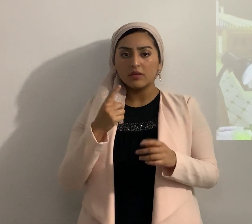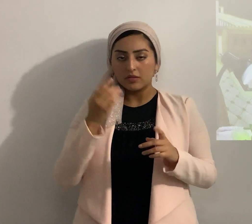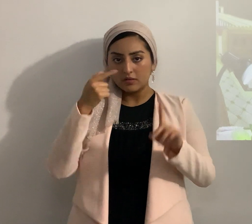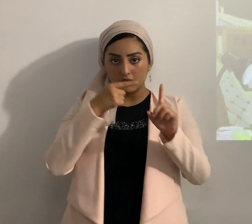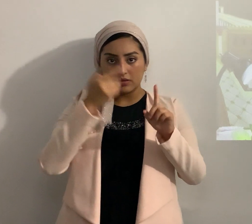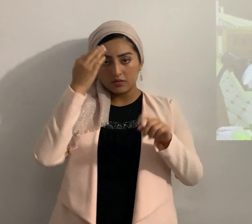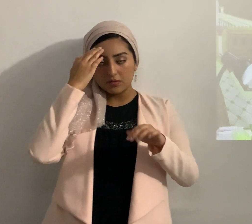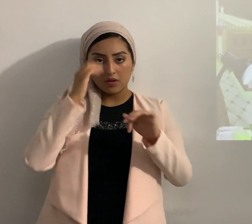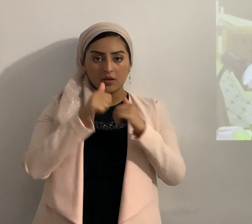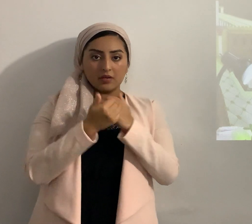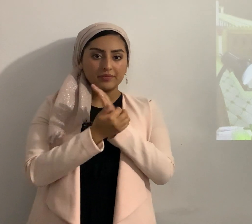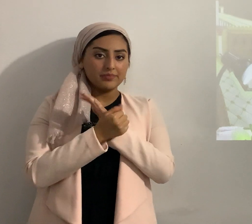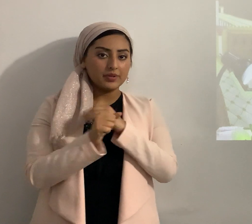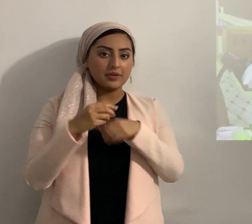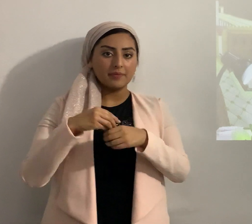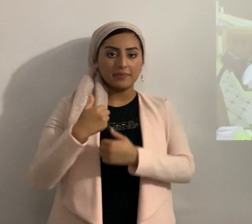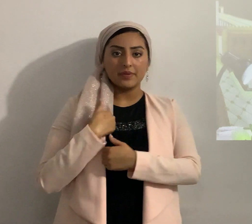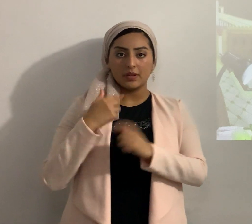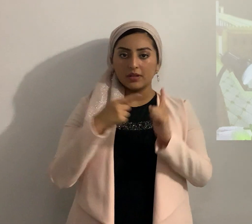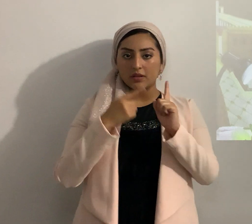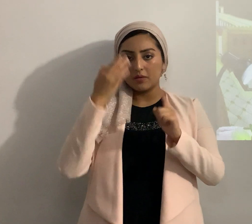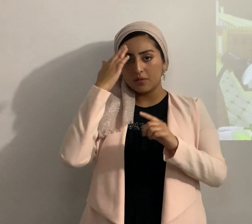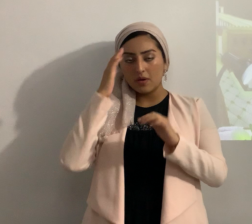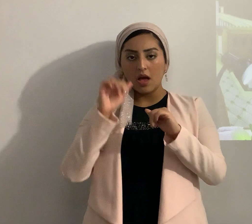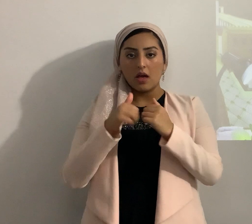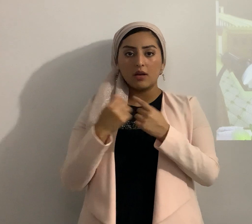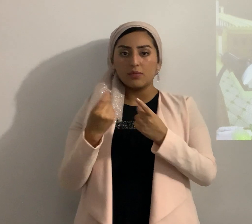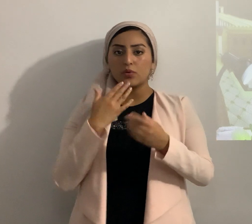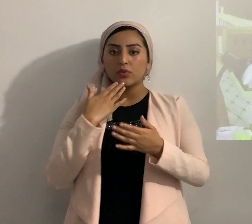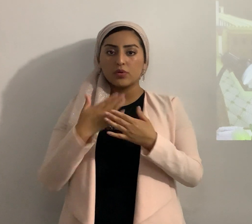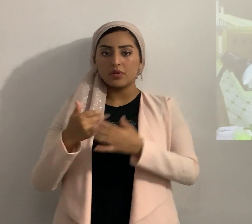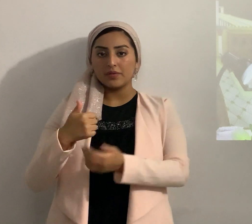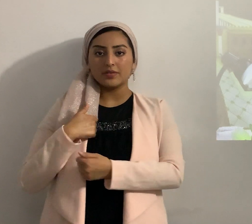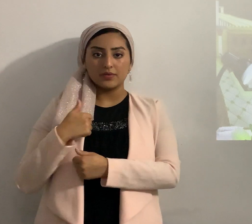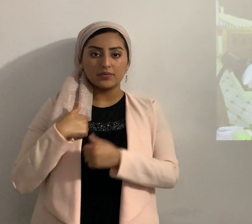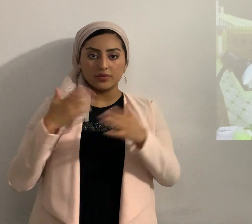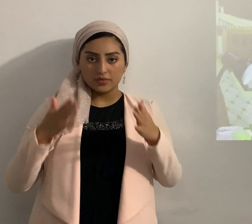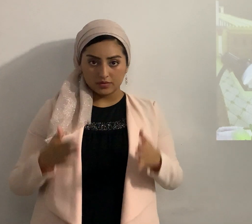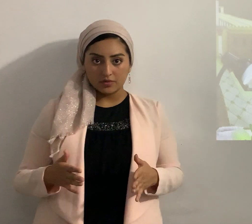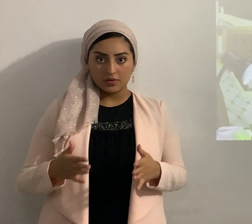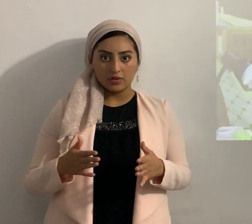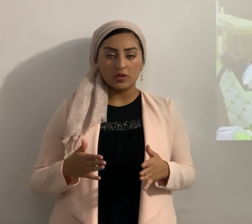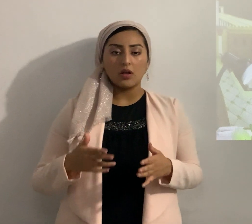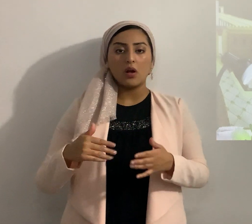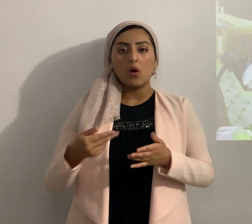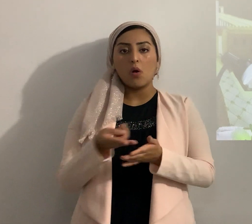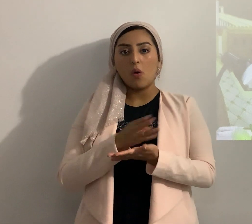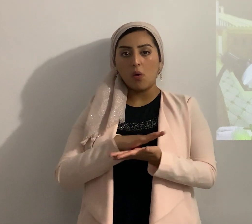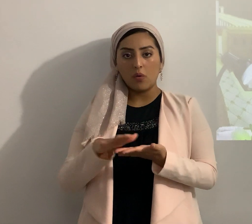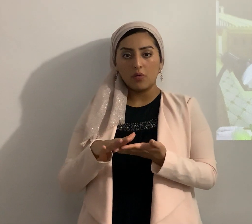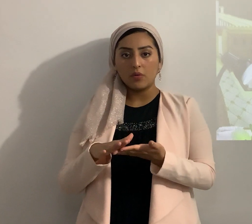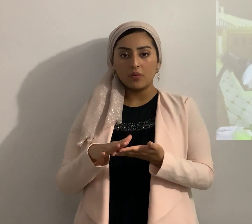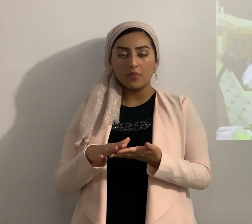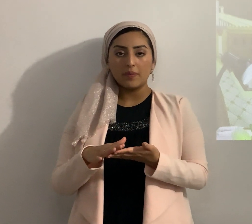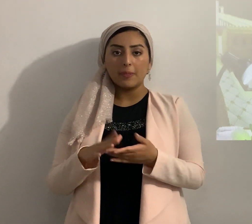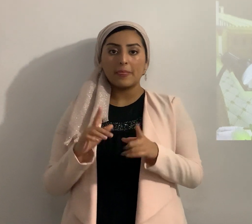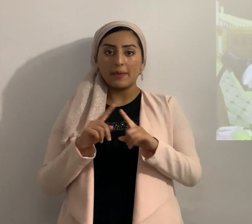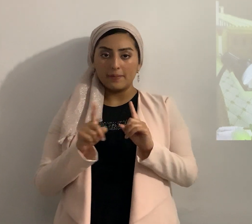buen estrategia militar o sea, un buen soldado en pocas palabras un Kadosh, no lo idolatro pero un verdadero